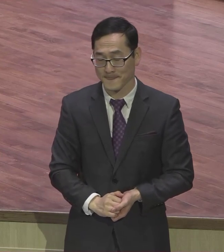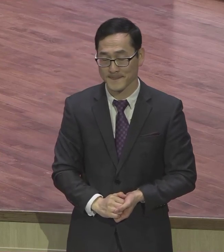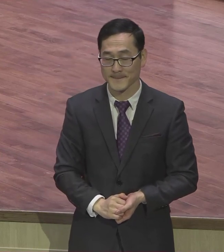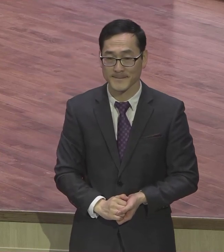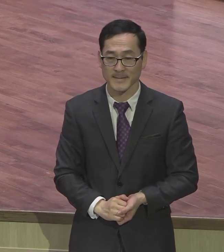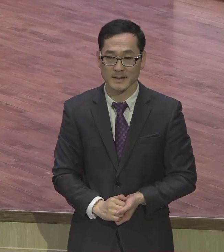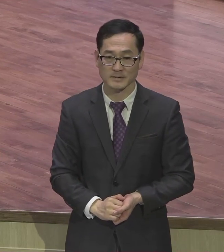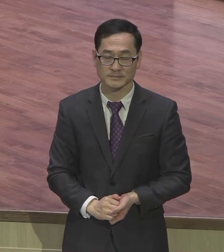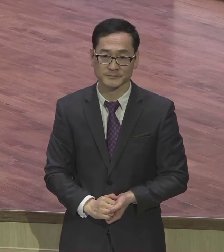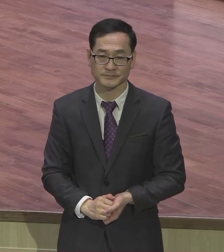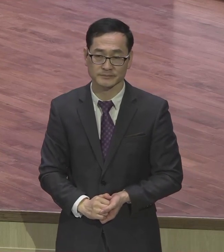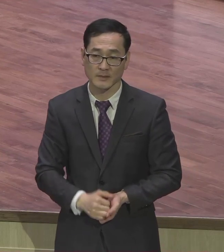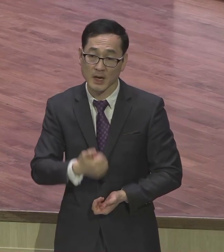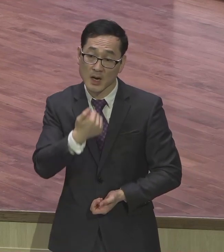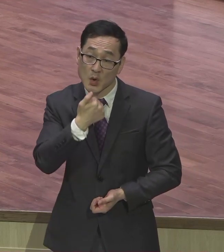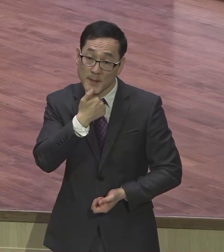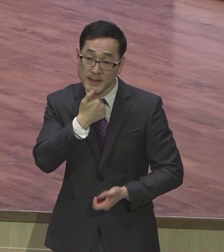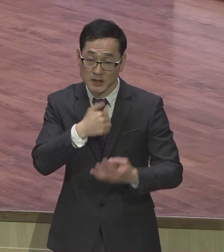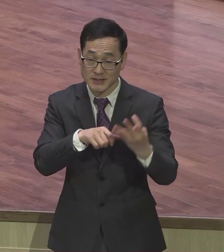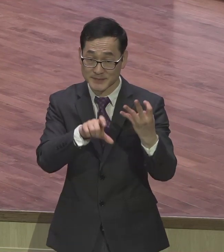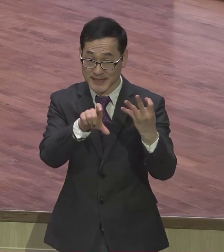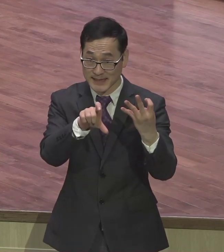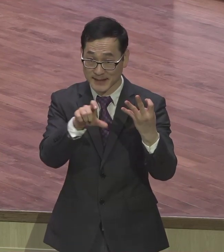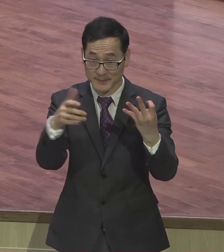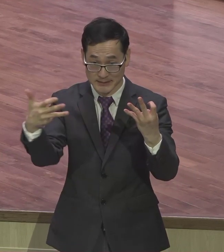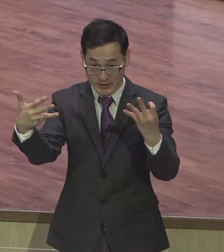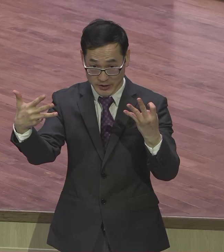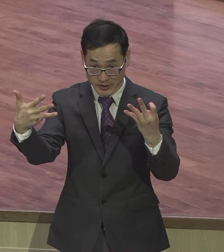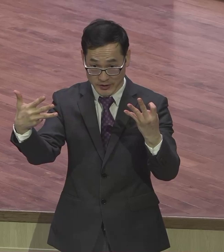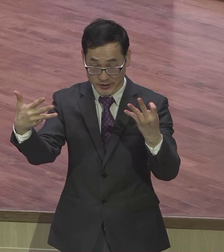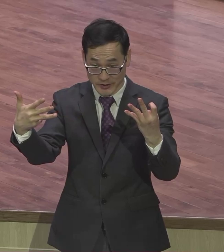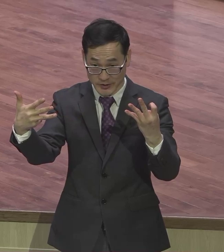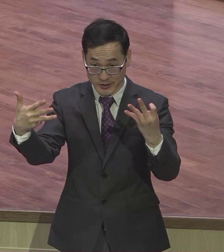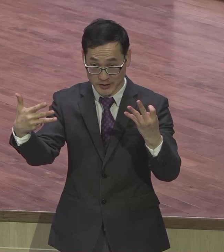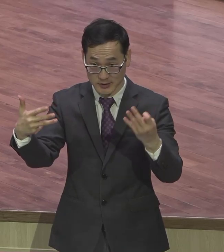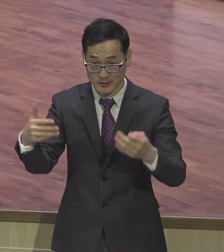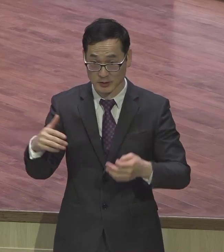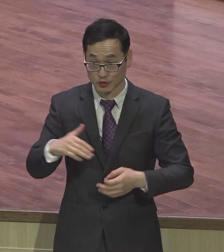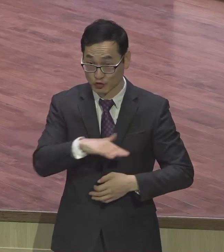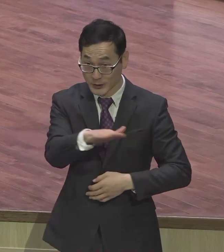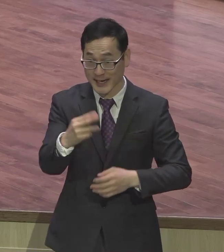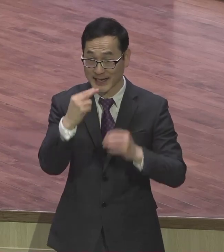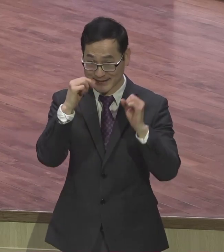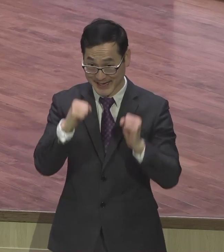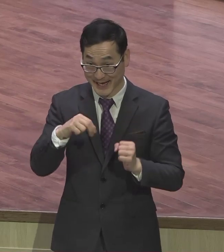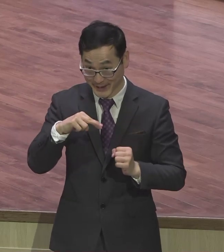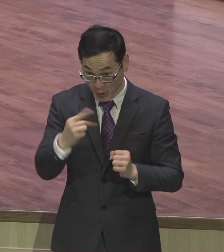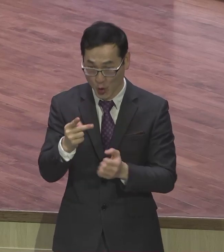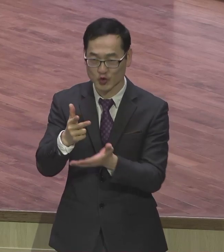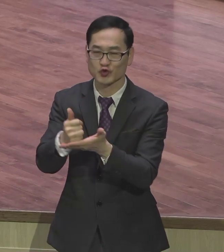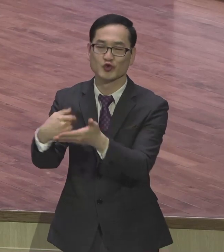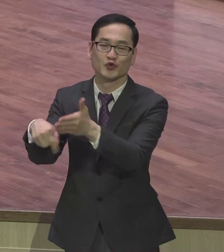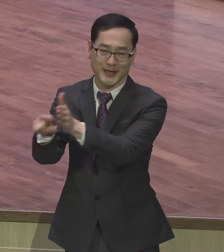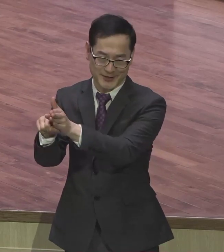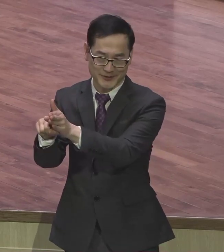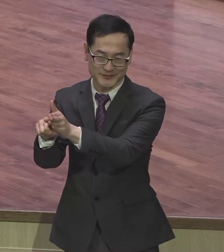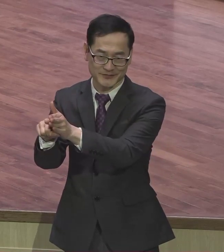로마서 14장 8절에 보면 우리가 살아도 주를 위하여 살고 죽어도 주를 위하여